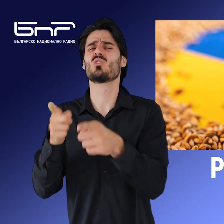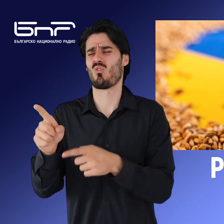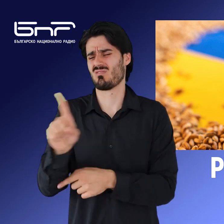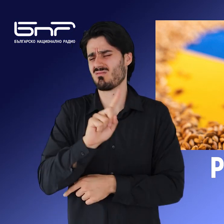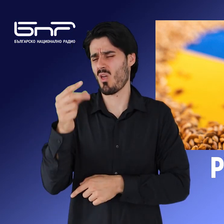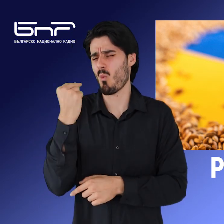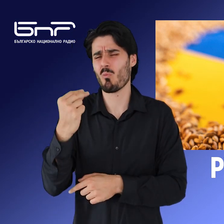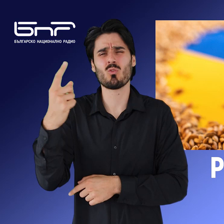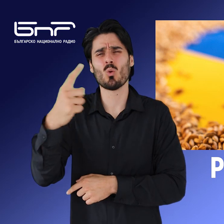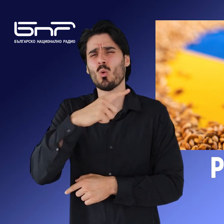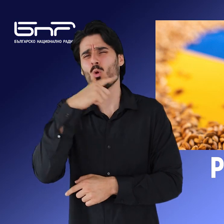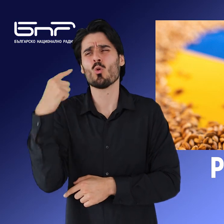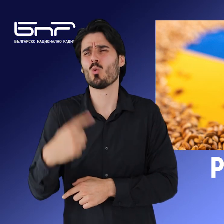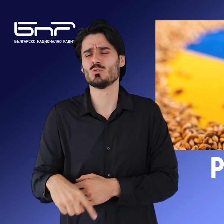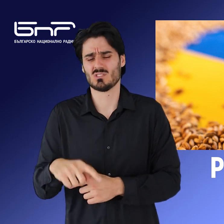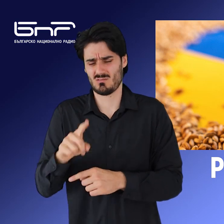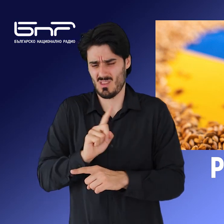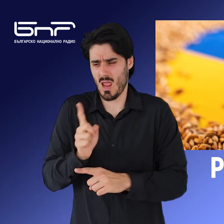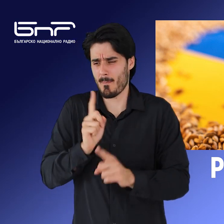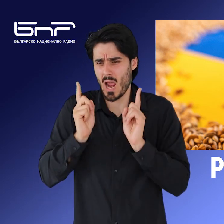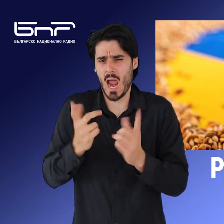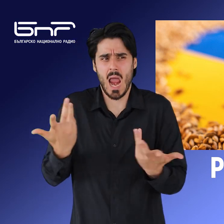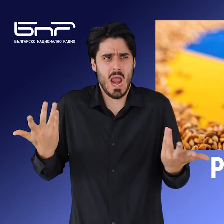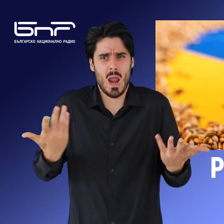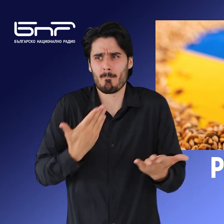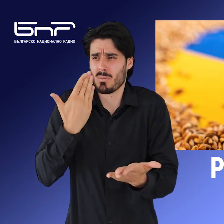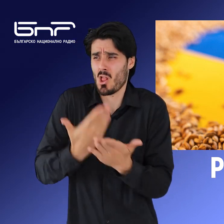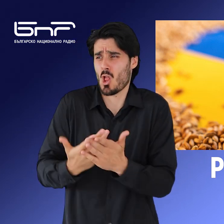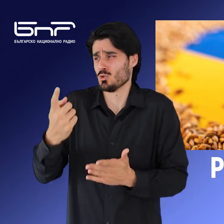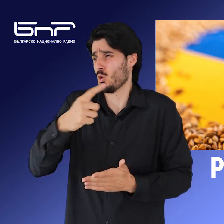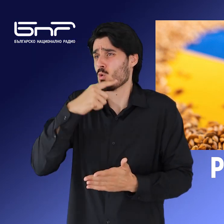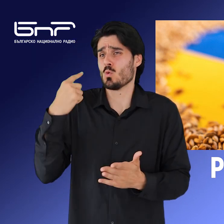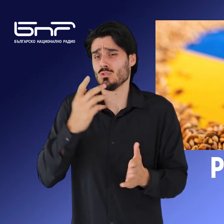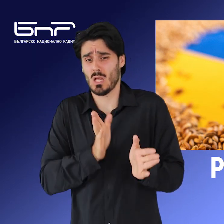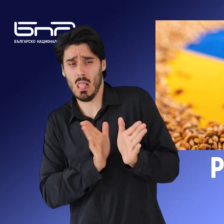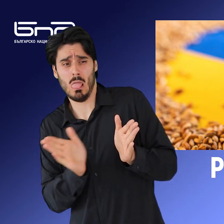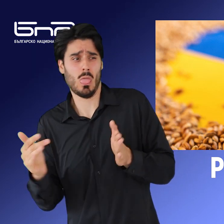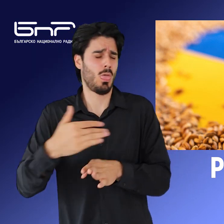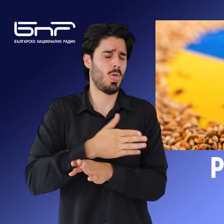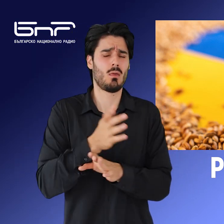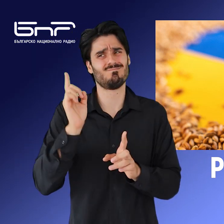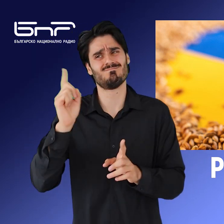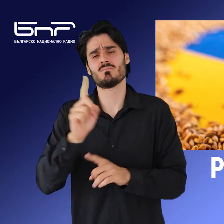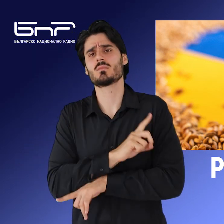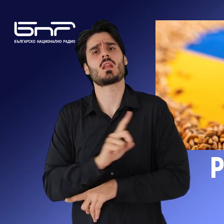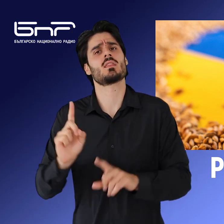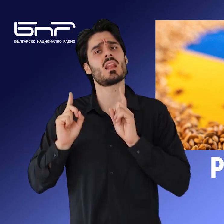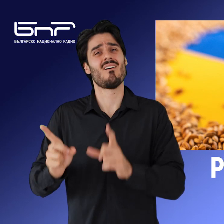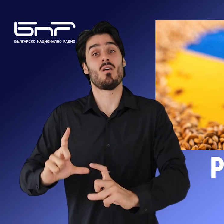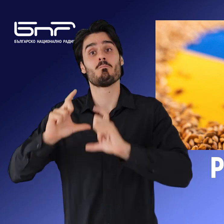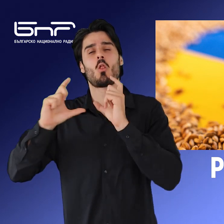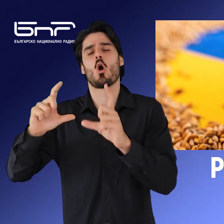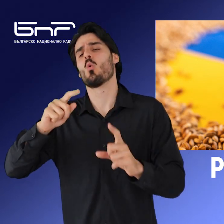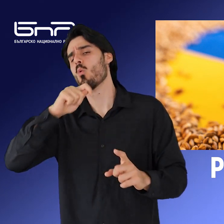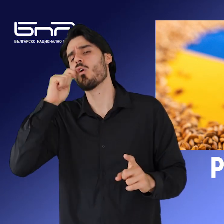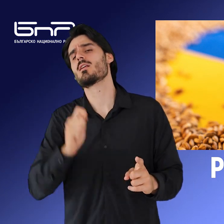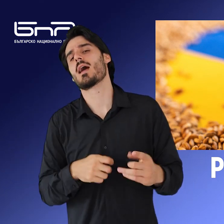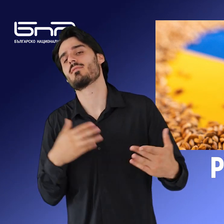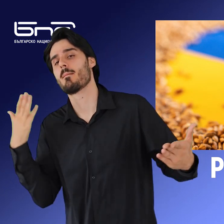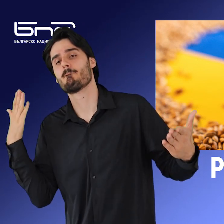посредничеството на ООН, да се предложи на Руската банка вратичка за заобикаляне на санкциите. Sky News цитира Олга Торфимцева, че макар и да